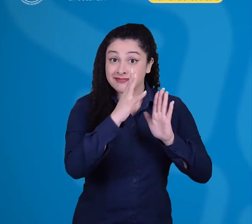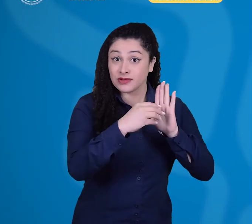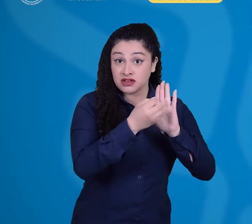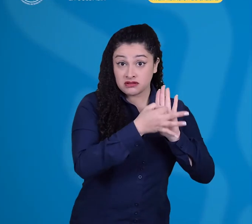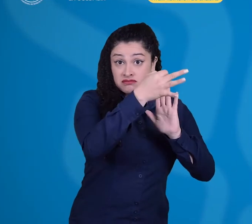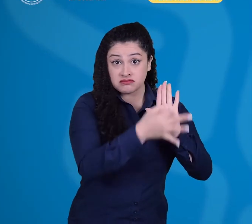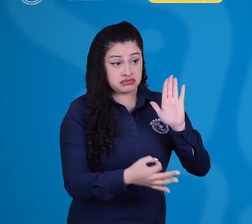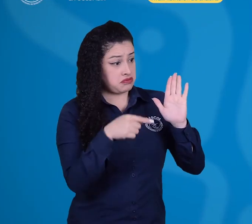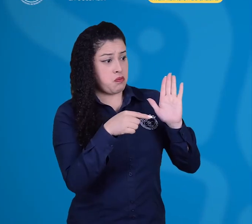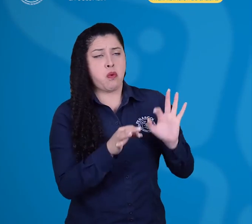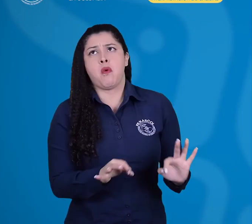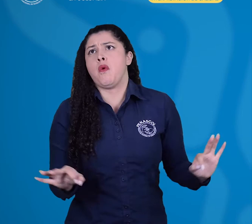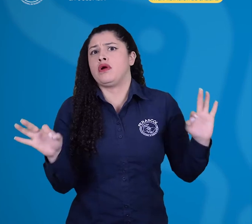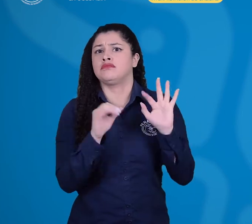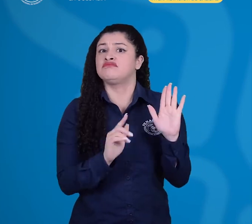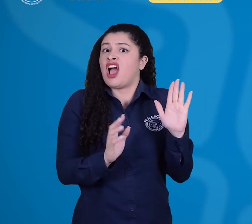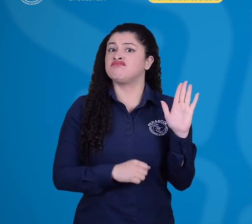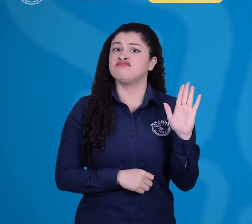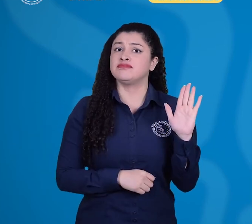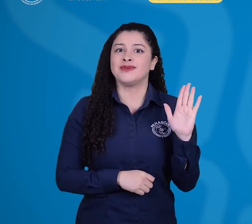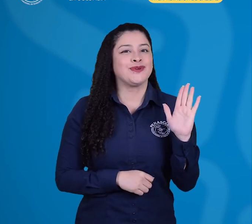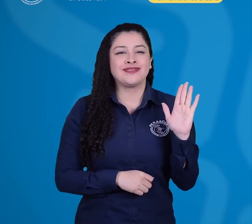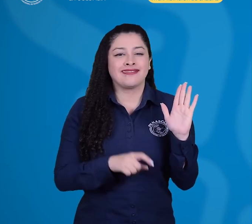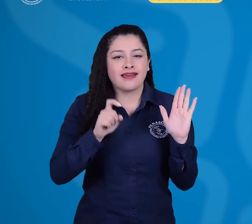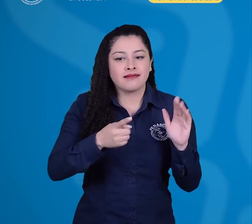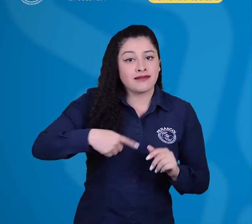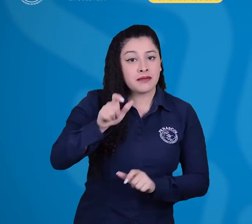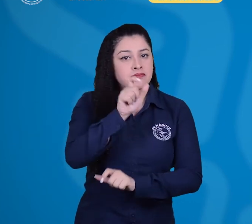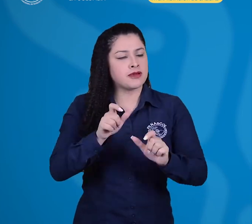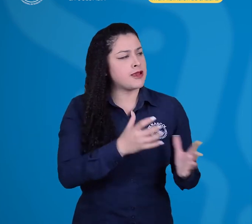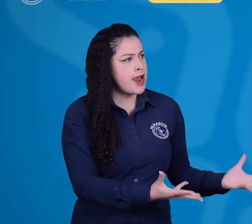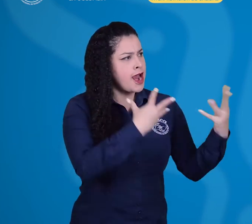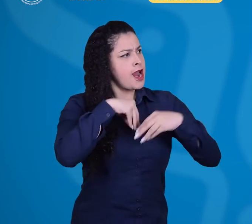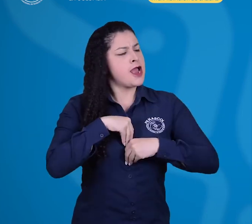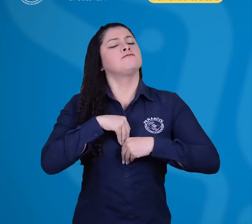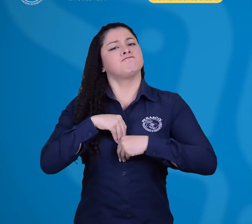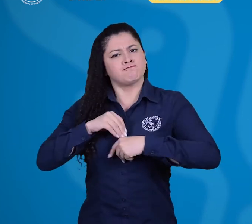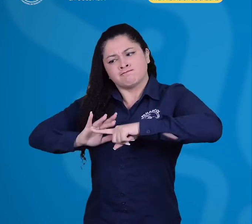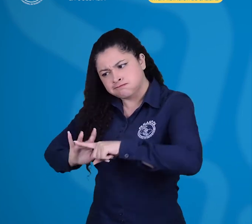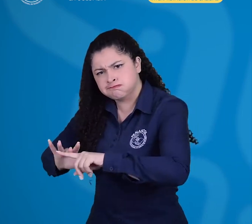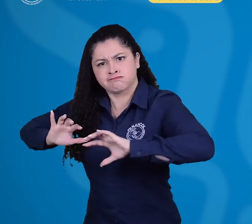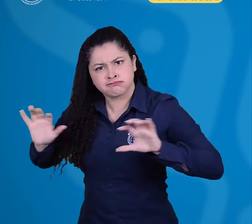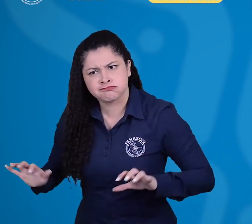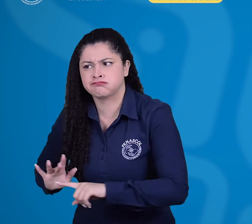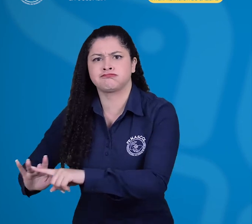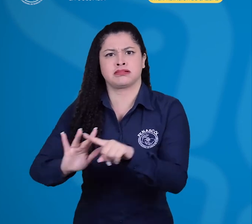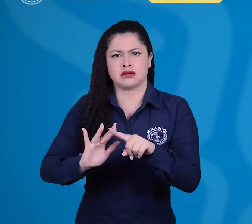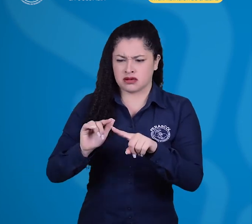Tener un código de ética es fundamental, pero también lo es que sea adoptado y aplicado. Para ello,